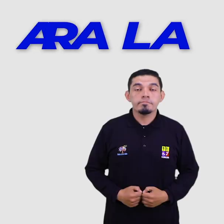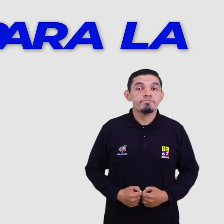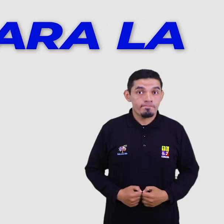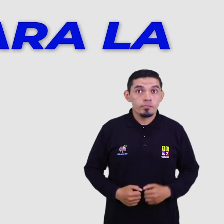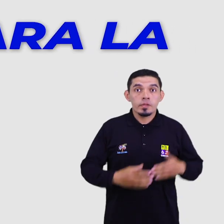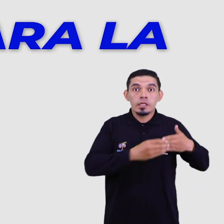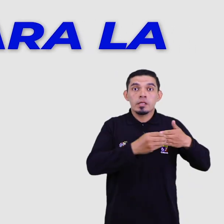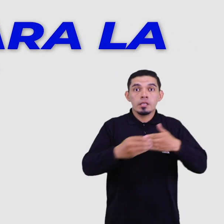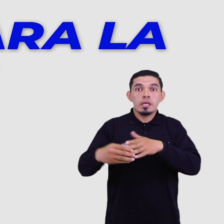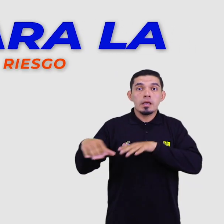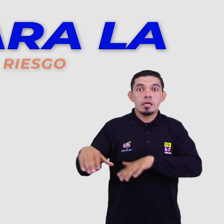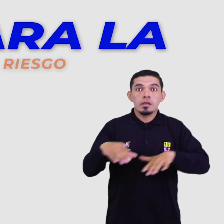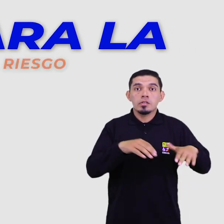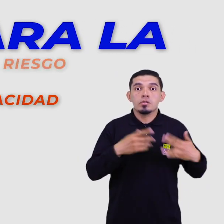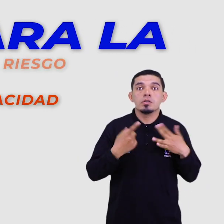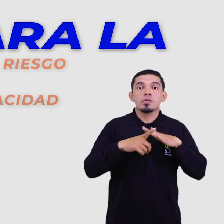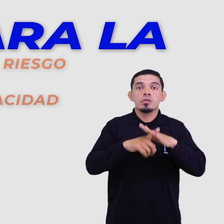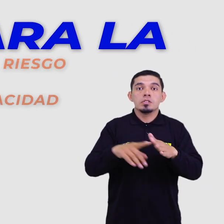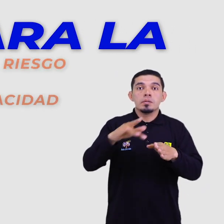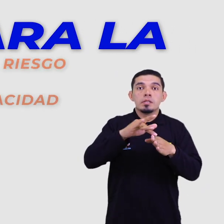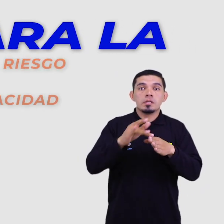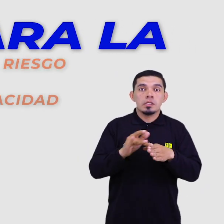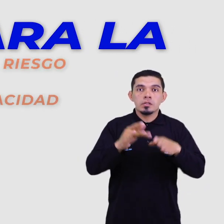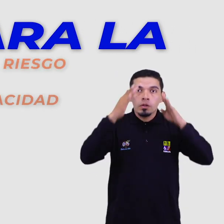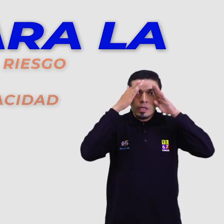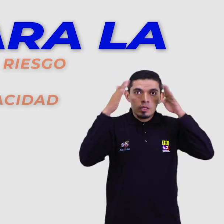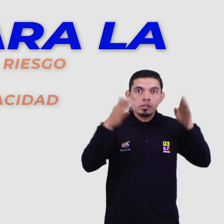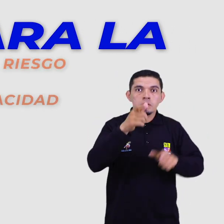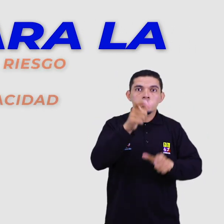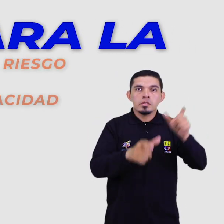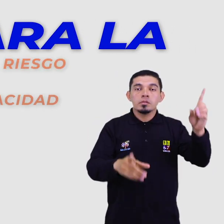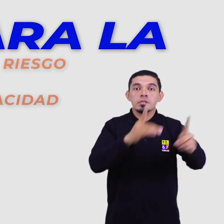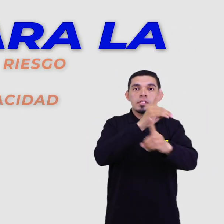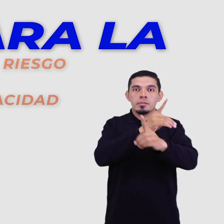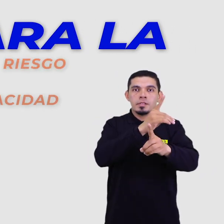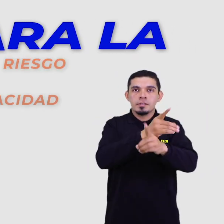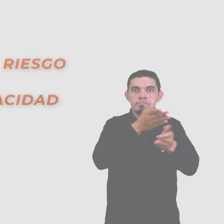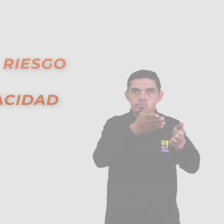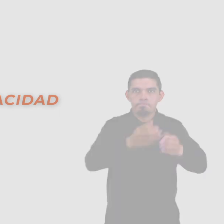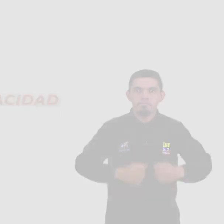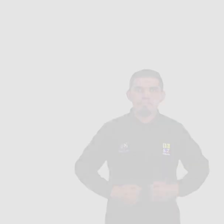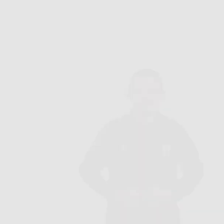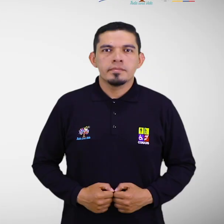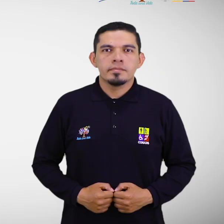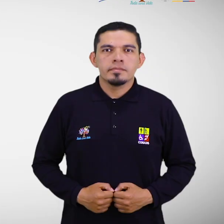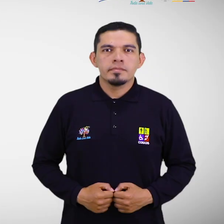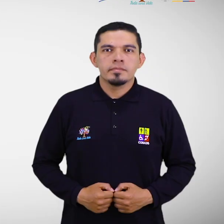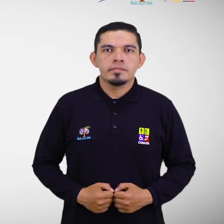Guía para la gestión inclusiva del riesgo con enfoque en personas con discapacidad